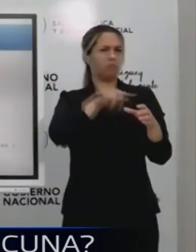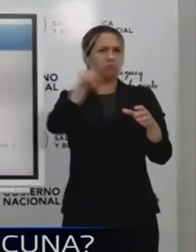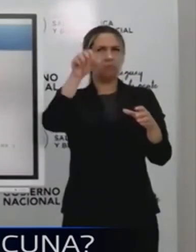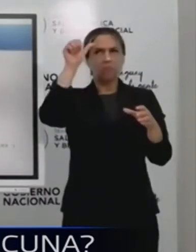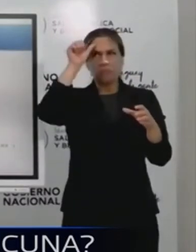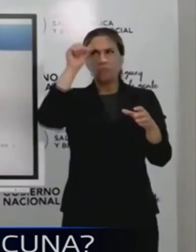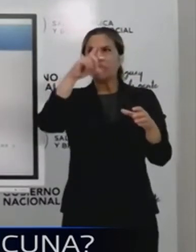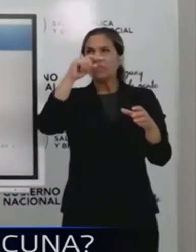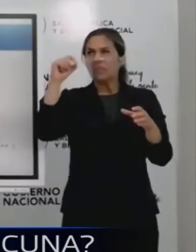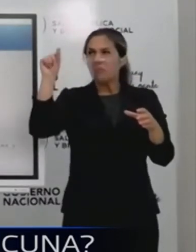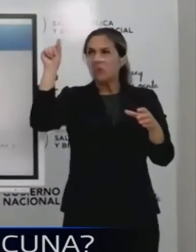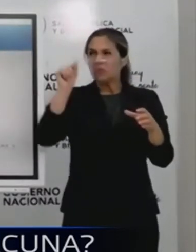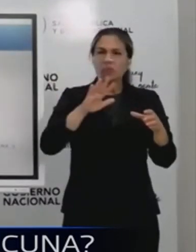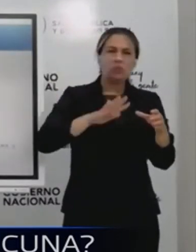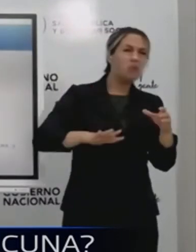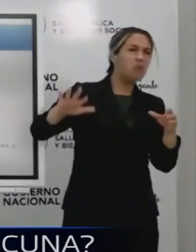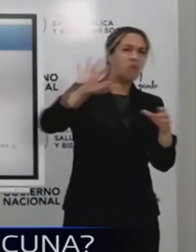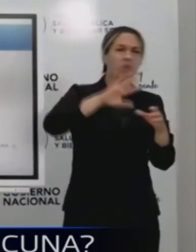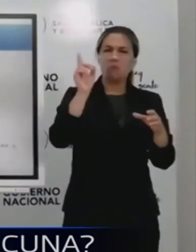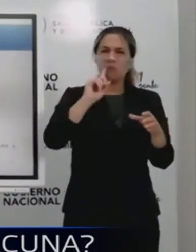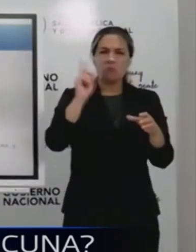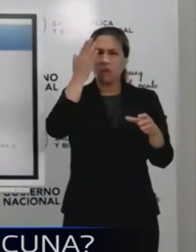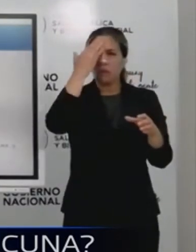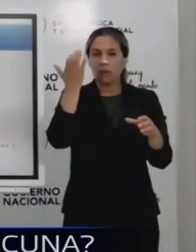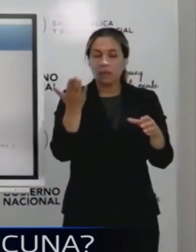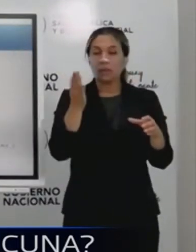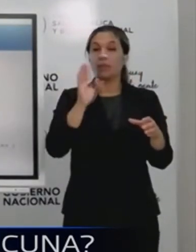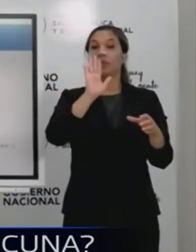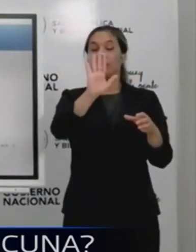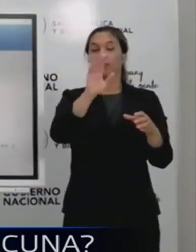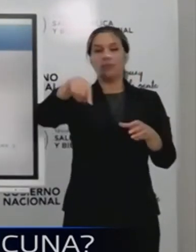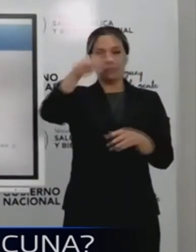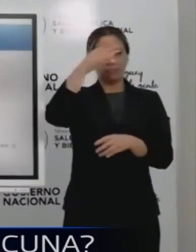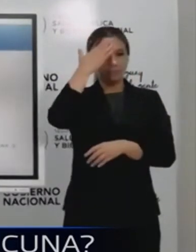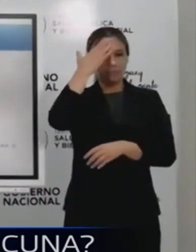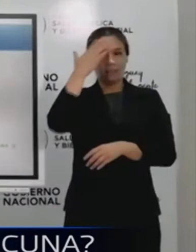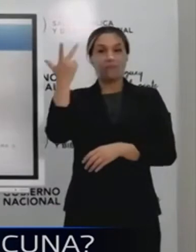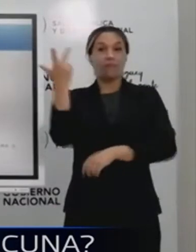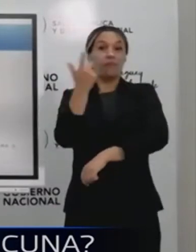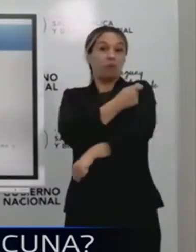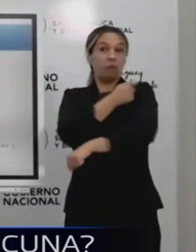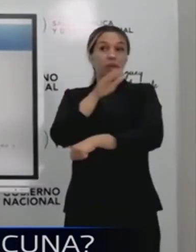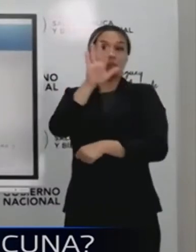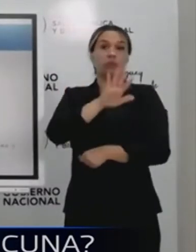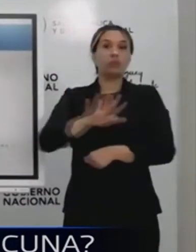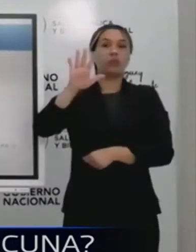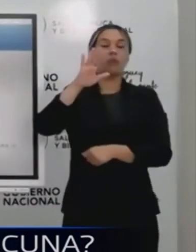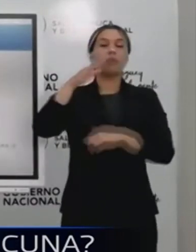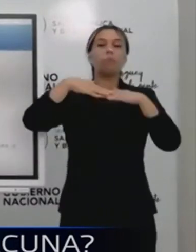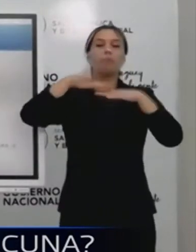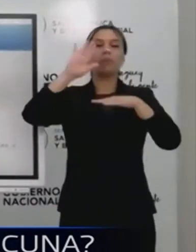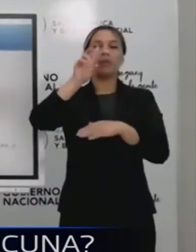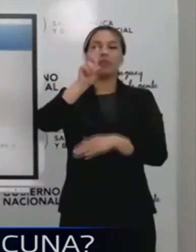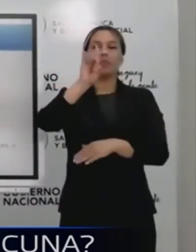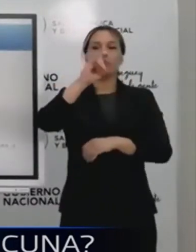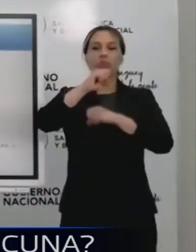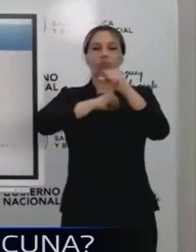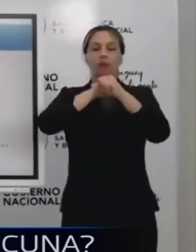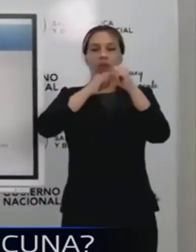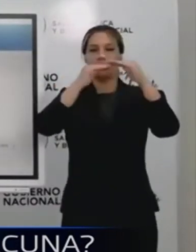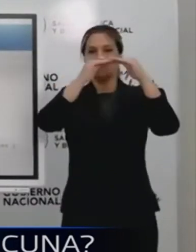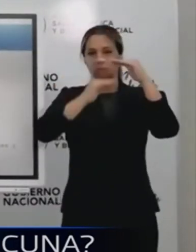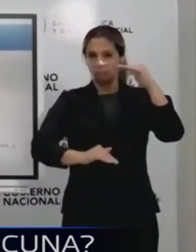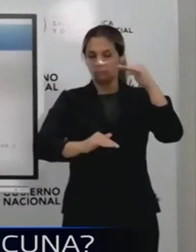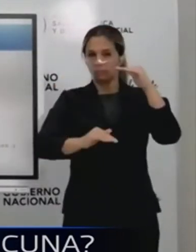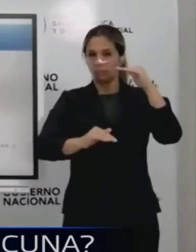Porque depende mucho de las vacunas. Hoy sabemos que ninguna de las vacunas que está aprobada sirve, por ejemplo, para los menores de 18 años. Entonces, de los